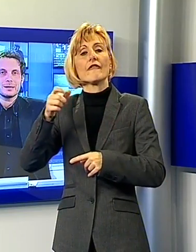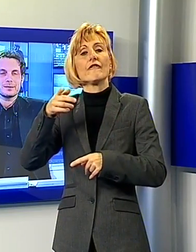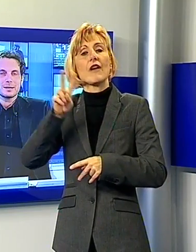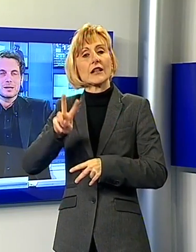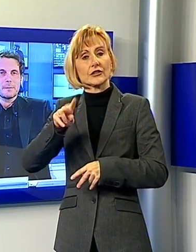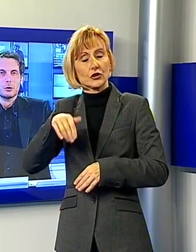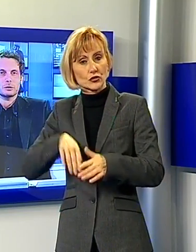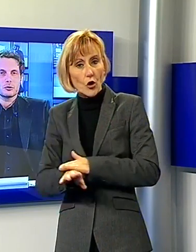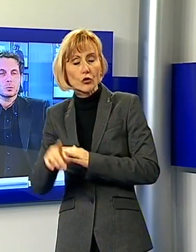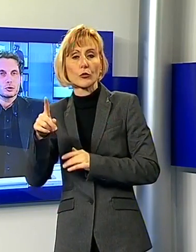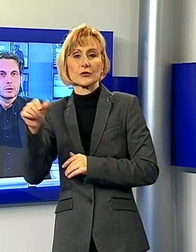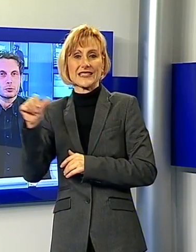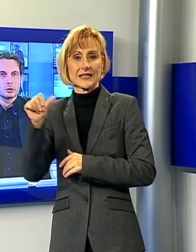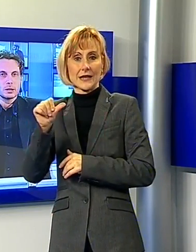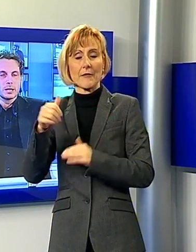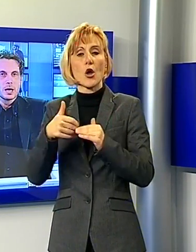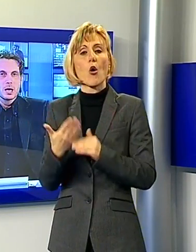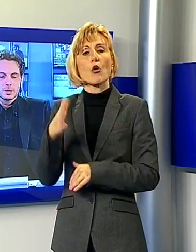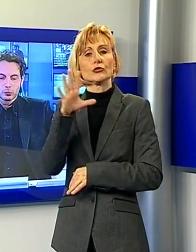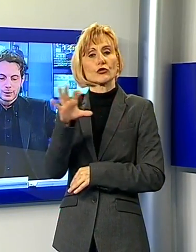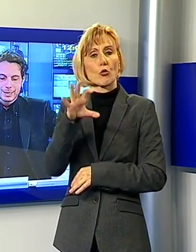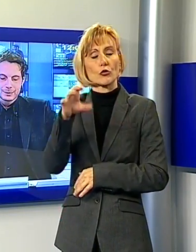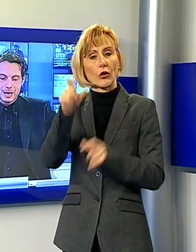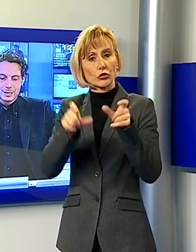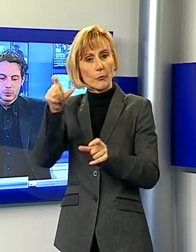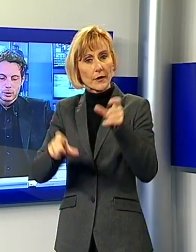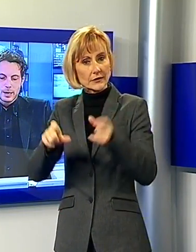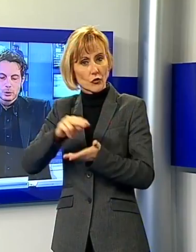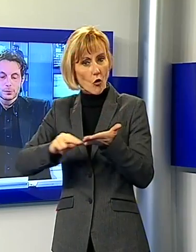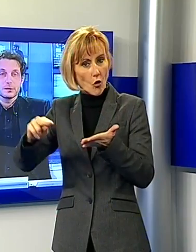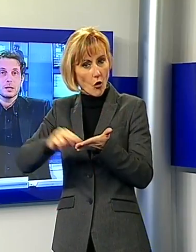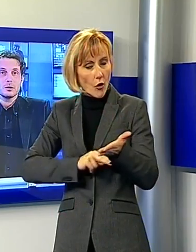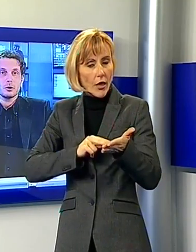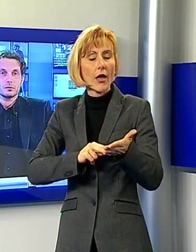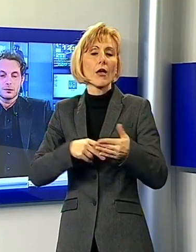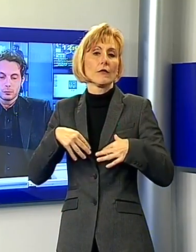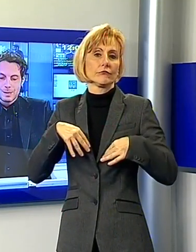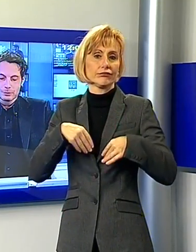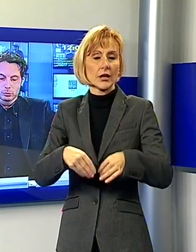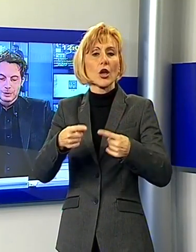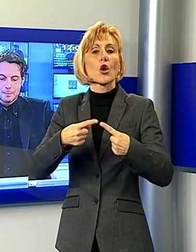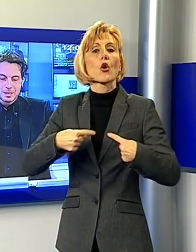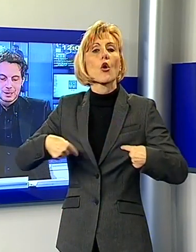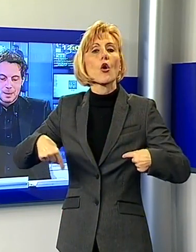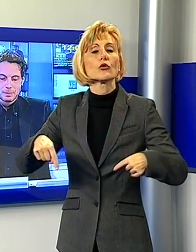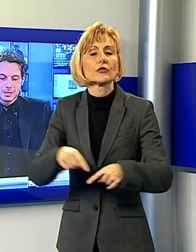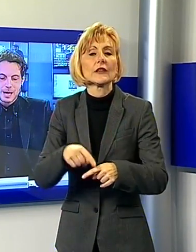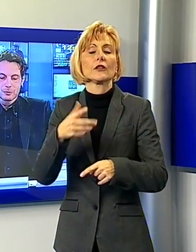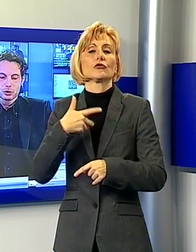Stazzema. Oltre 500 cittadini che sono andati alle urne. Il Consiglio sarà formato da Mirna Pellinacci,